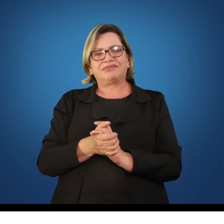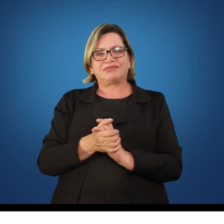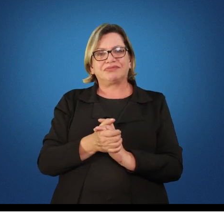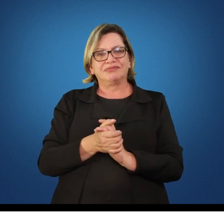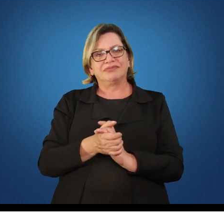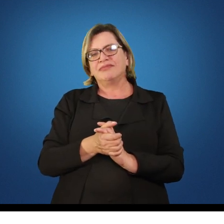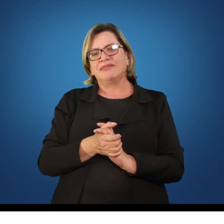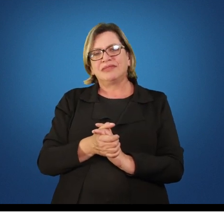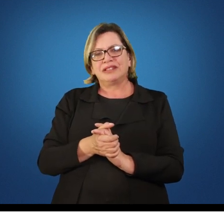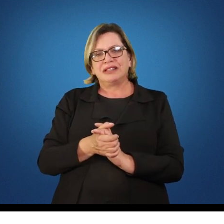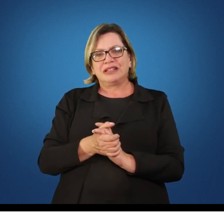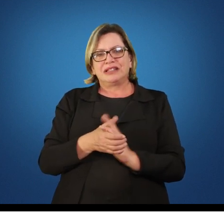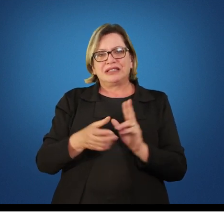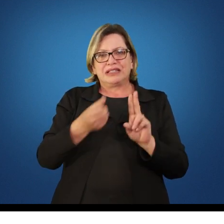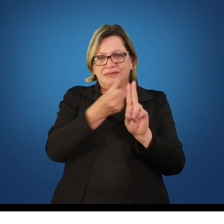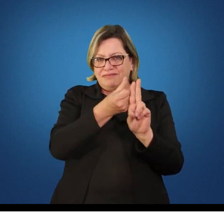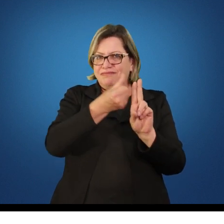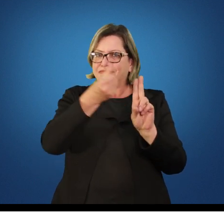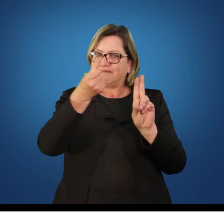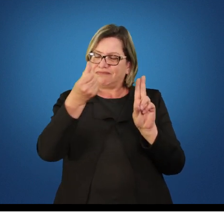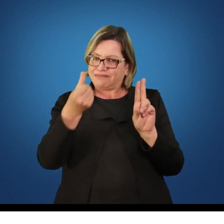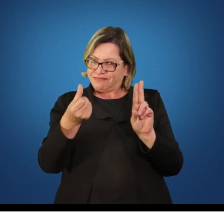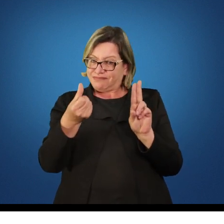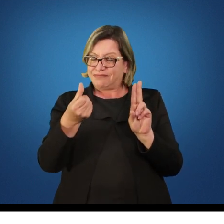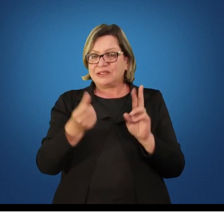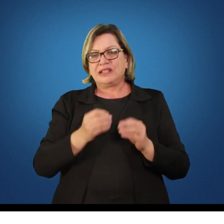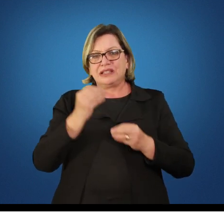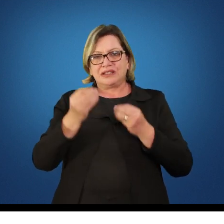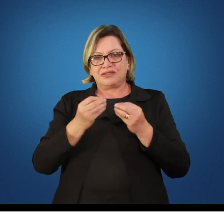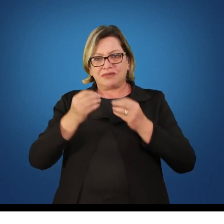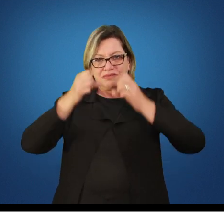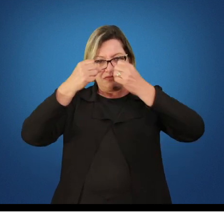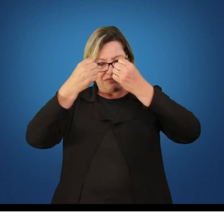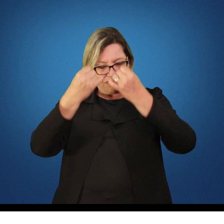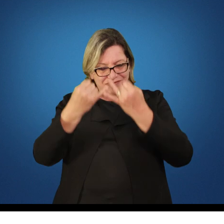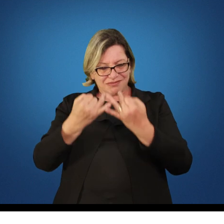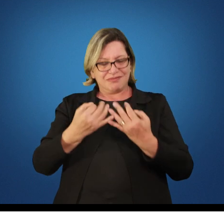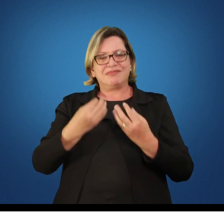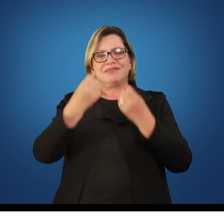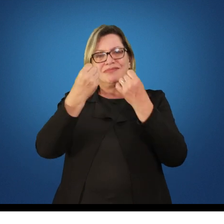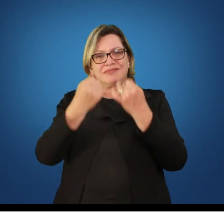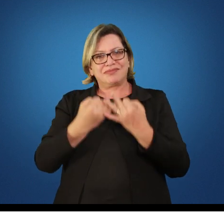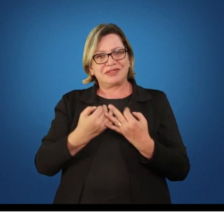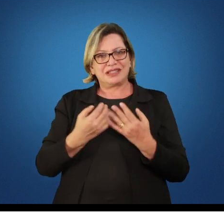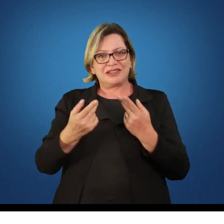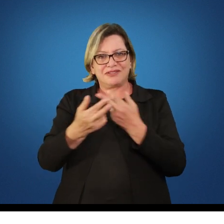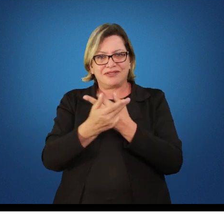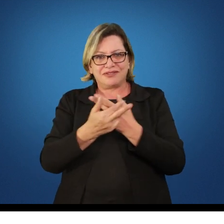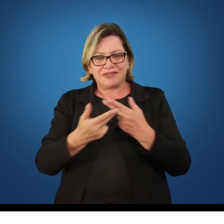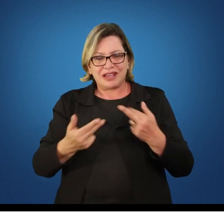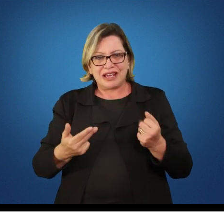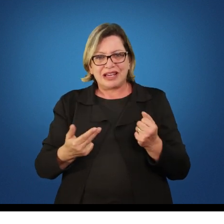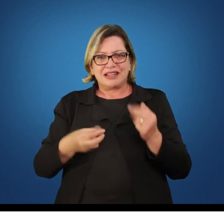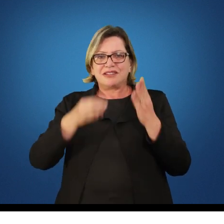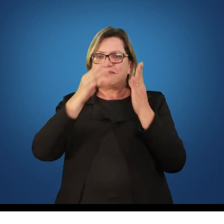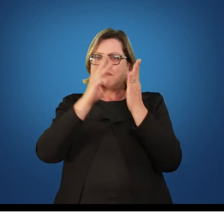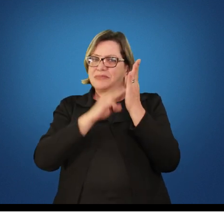na unidade 6 nós vamos trabalhar aí as diversas abordagens das metodologias aplicadas nas